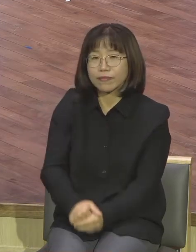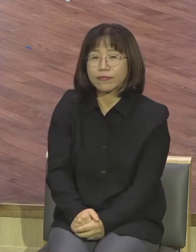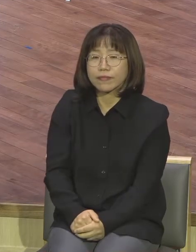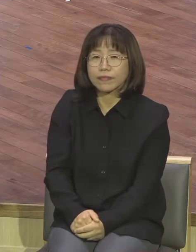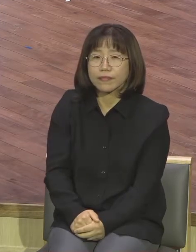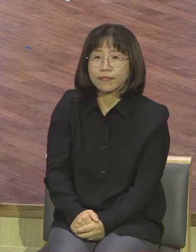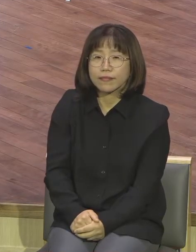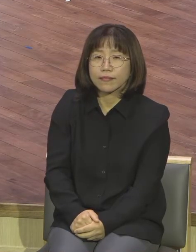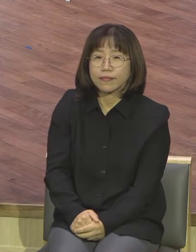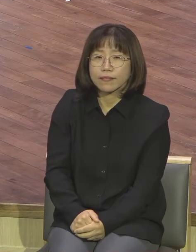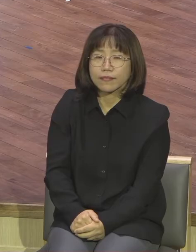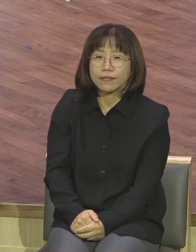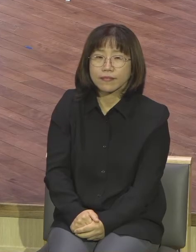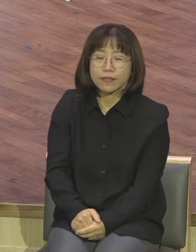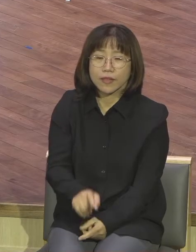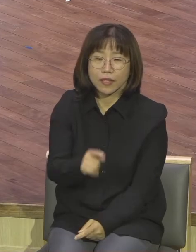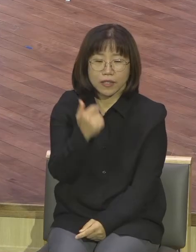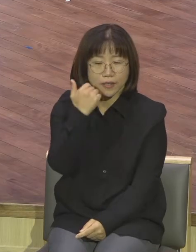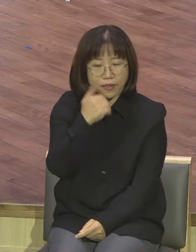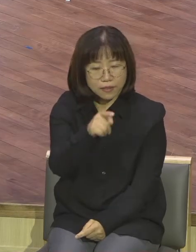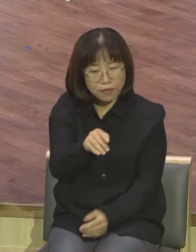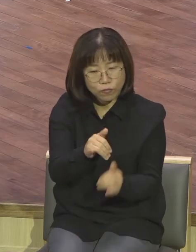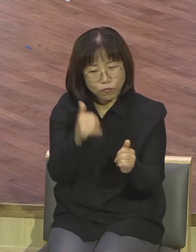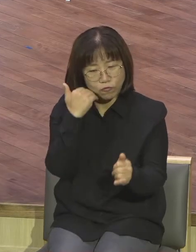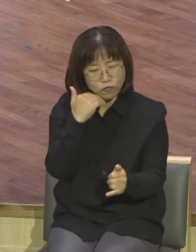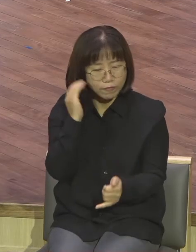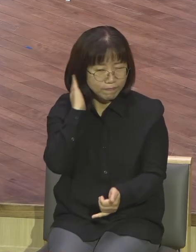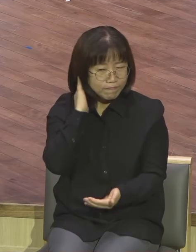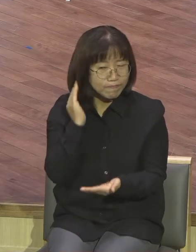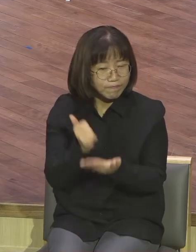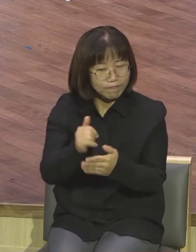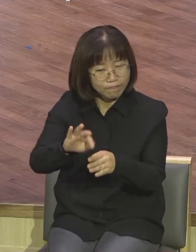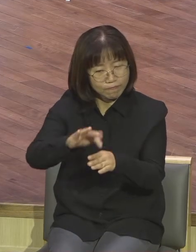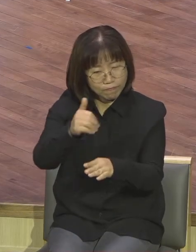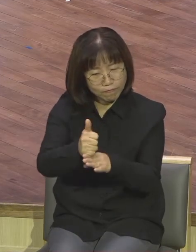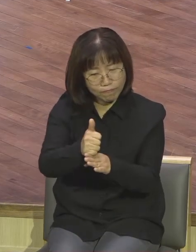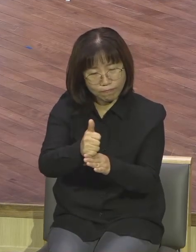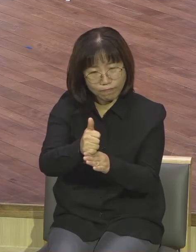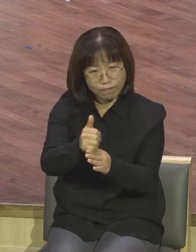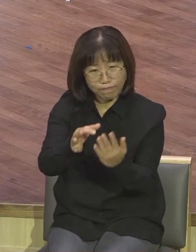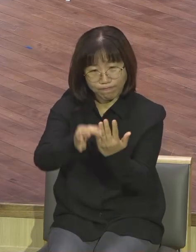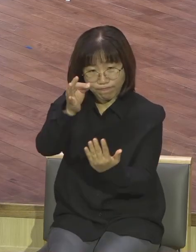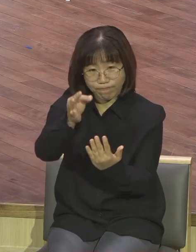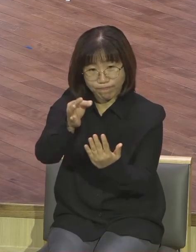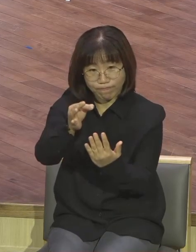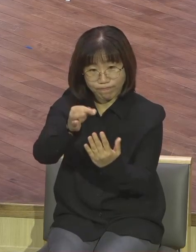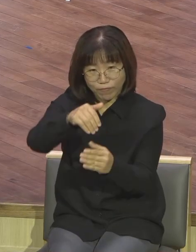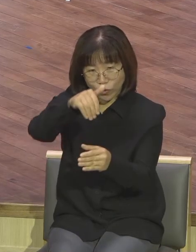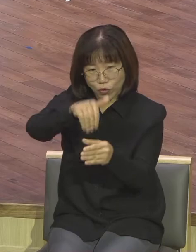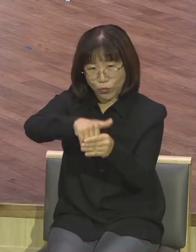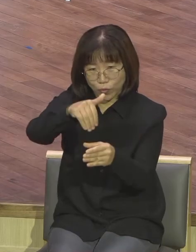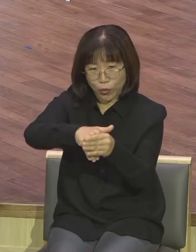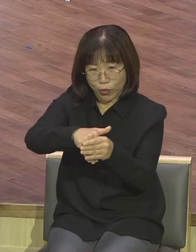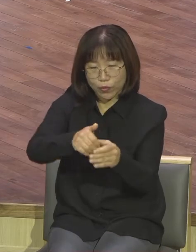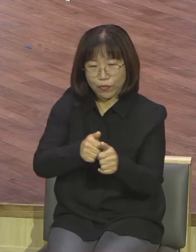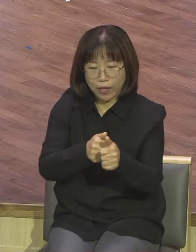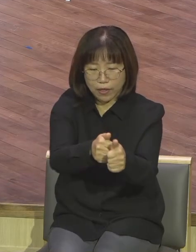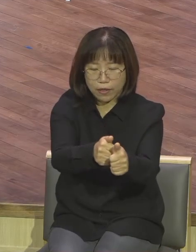누가 쓰임 받게 될지가 결정이 되죠 그런데 하나님의 선택